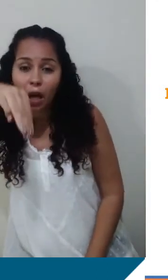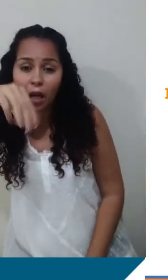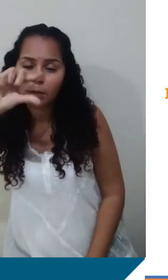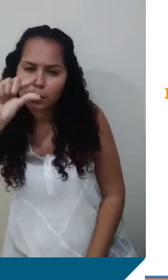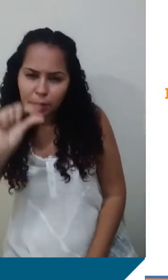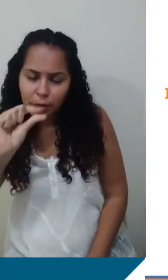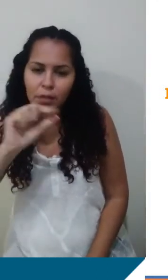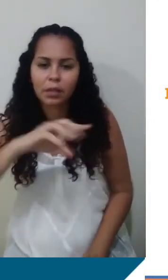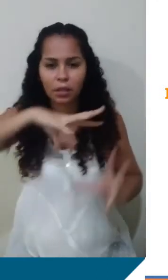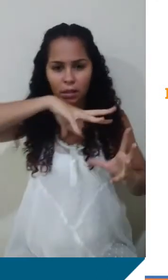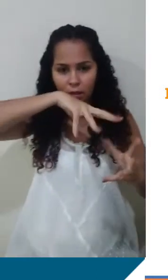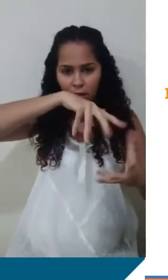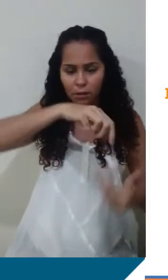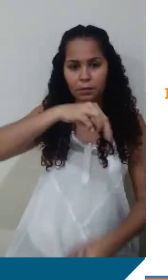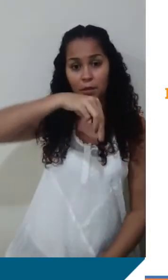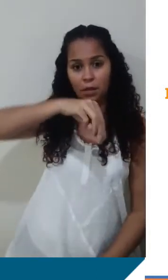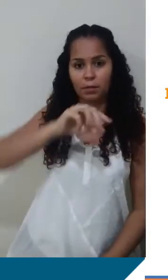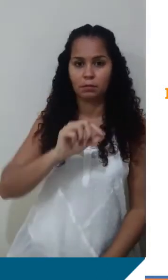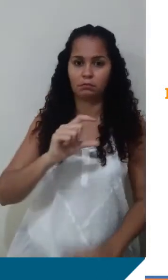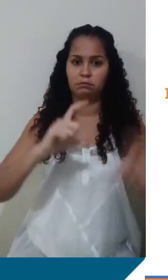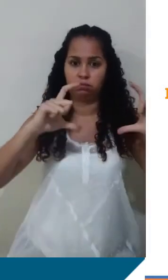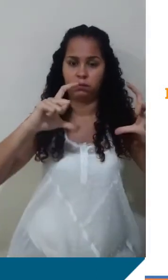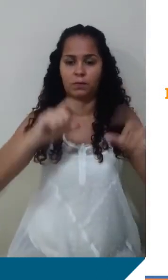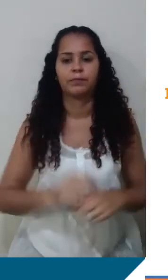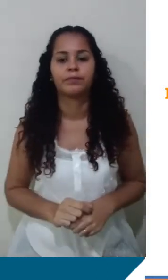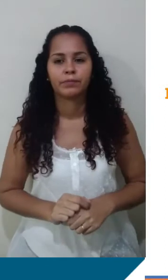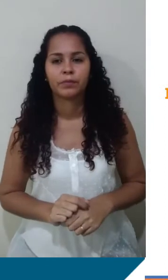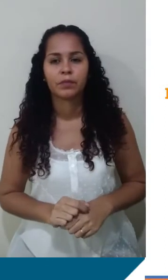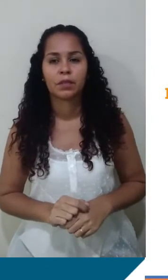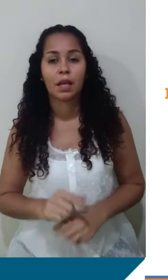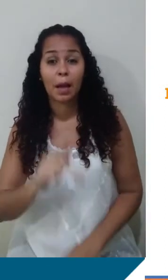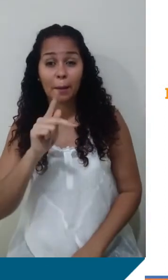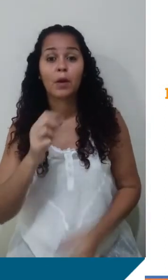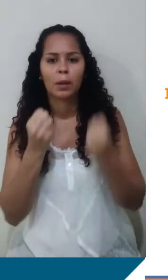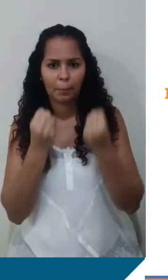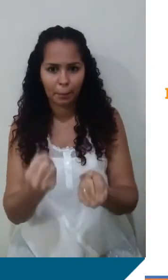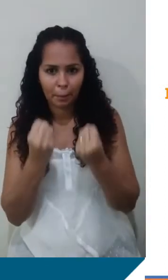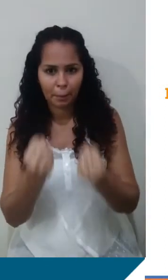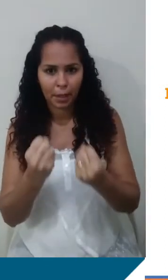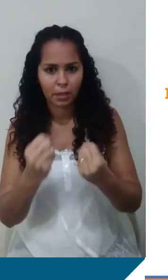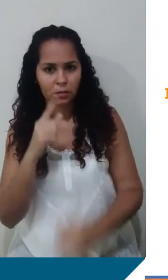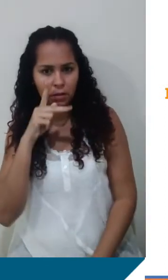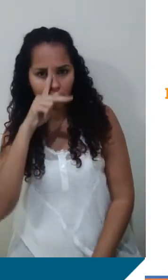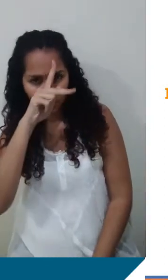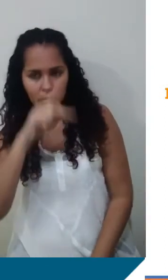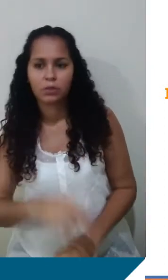Mzão. Essa força aqui, tá? É a força peso. E a gente tem a nossa força aqui de Newton,